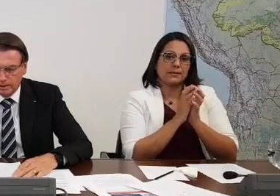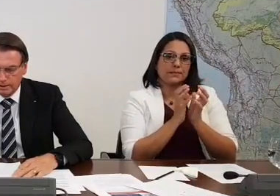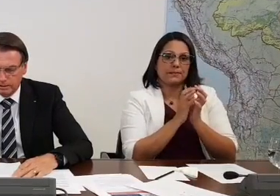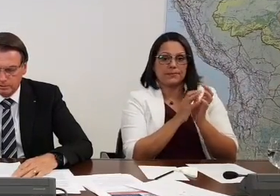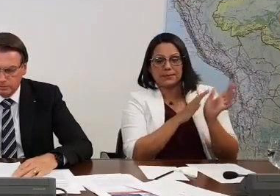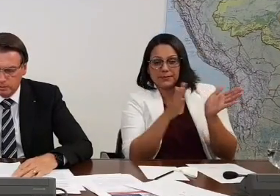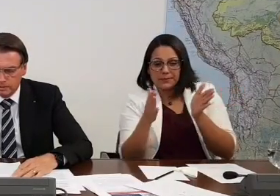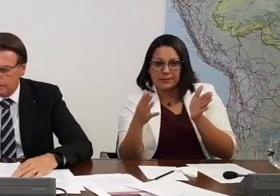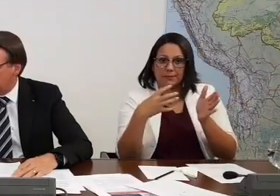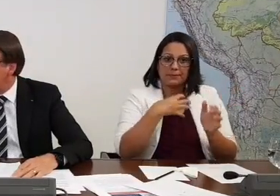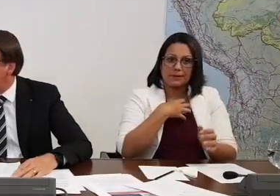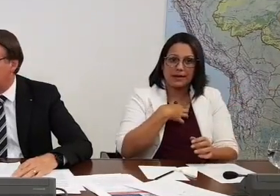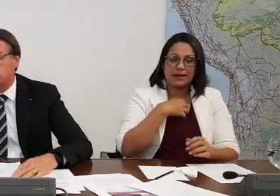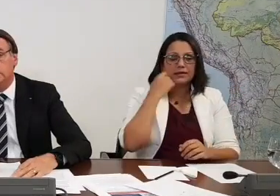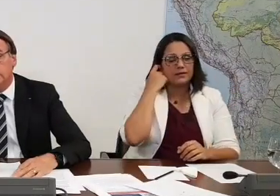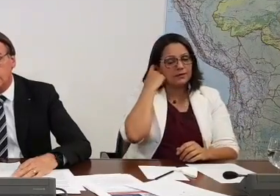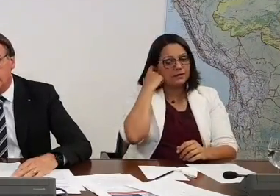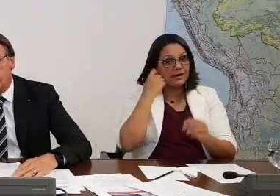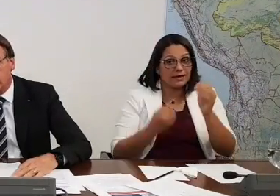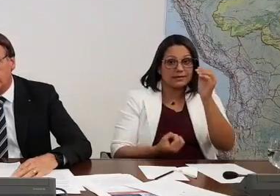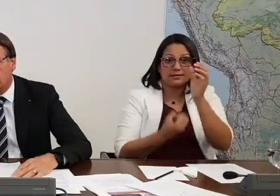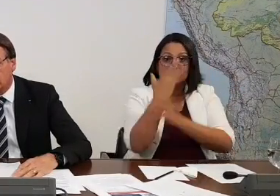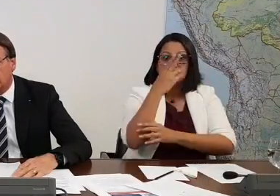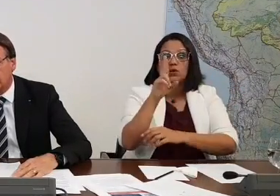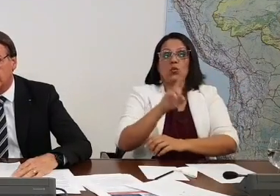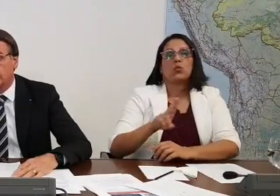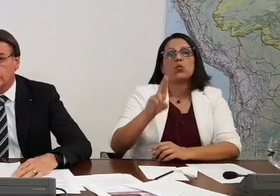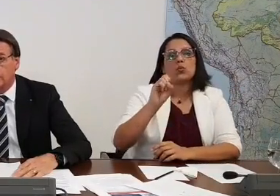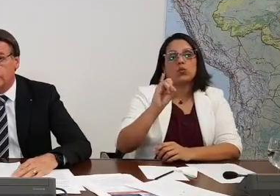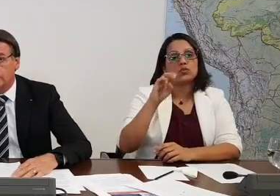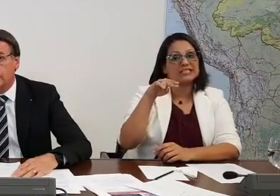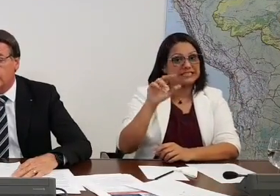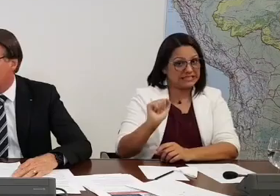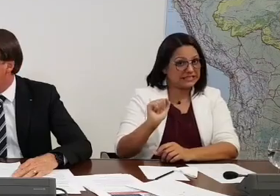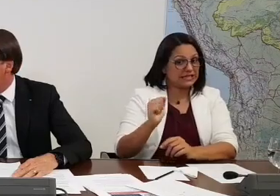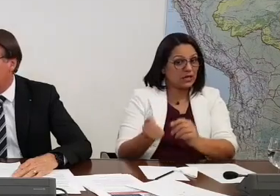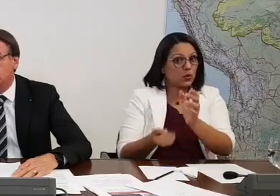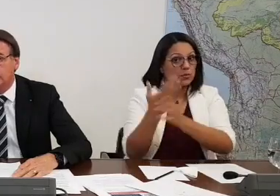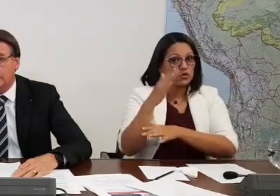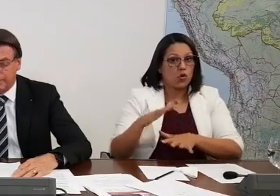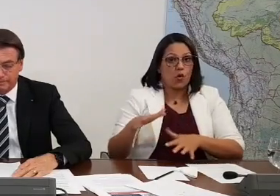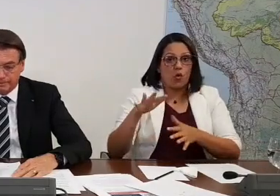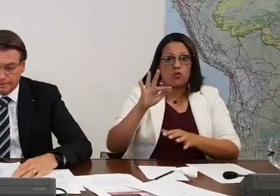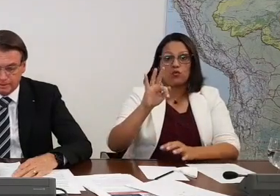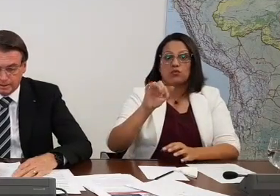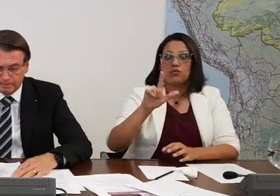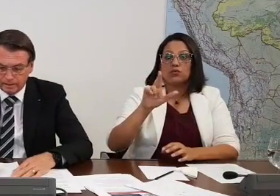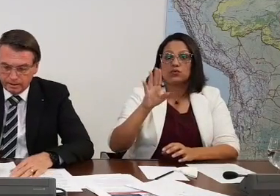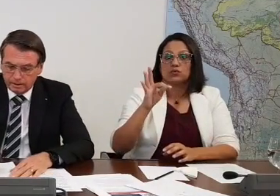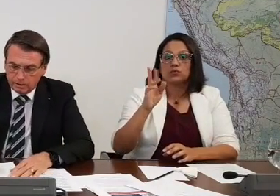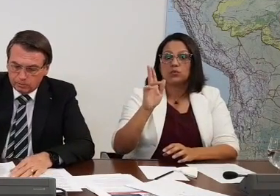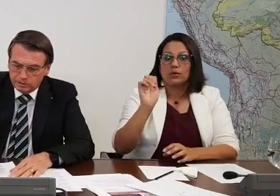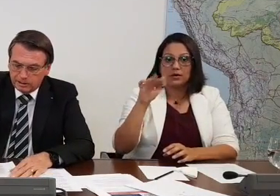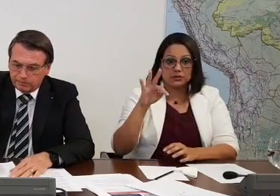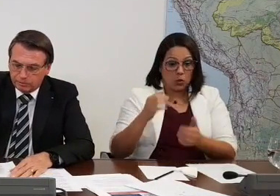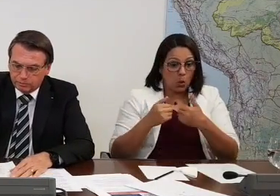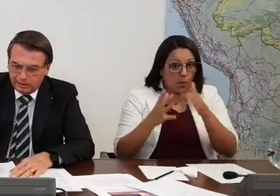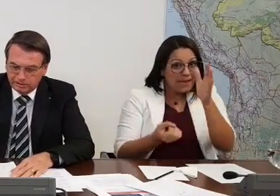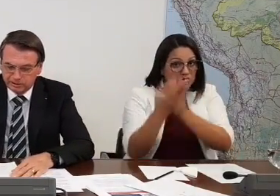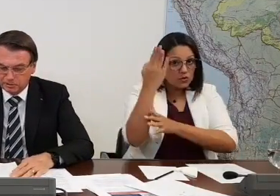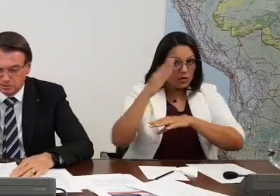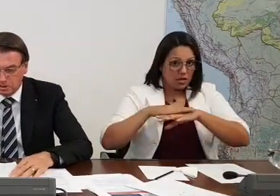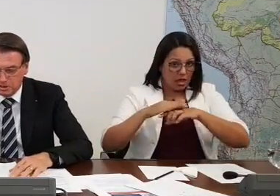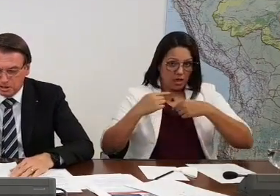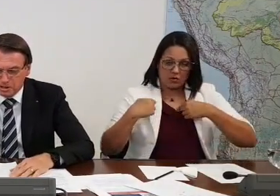vamos inaugurar ali uma usina flutuante. Não começou em nosso governo, foi em governo anterior, foi no Temer. Muzina